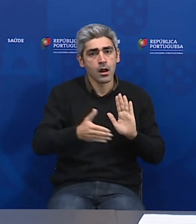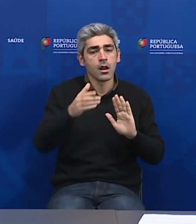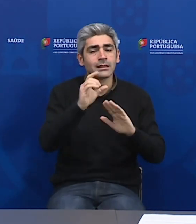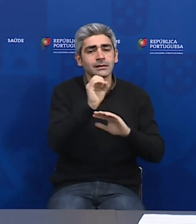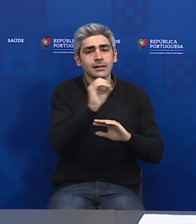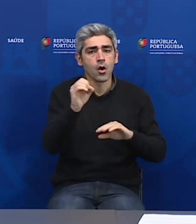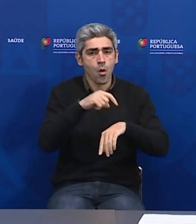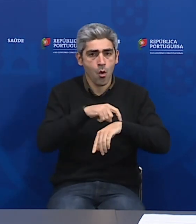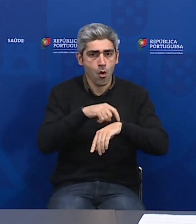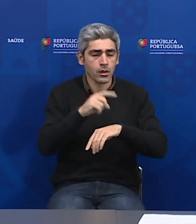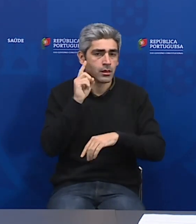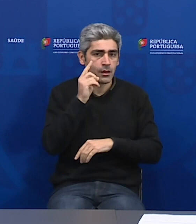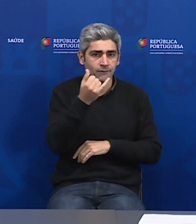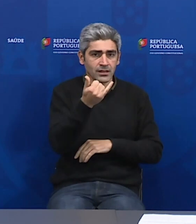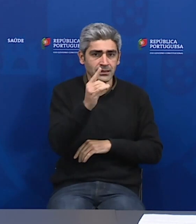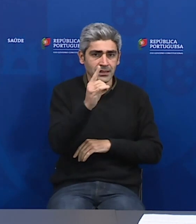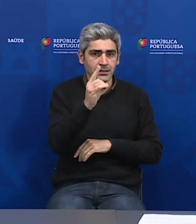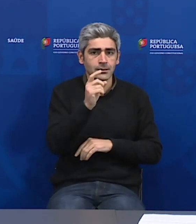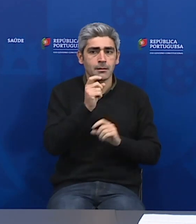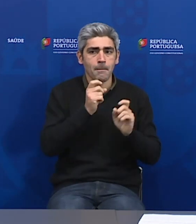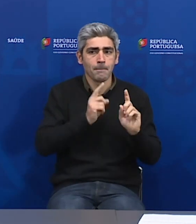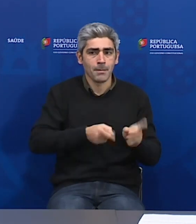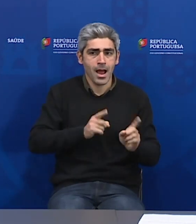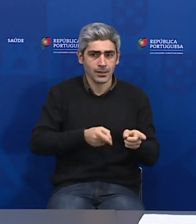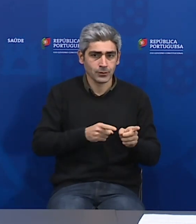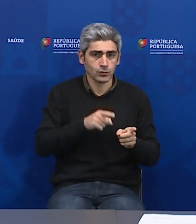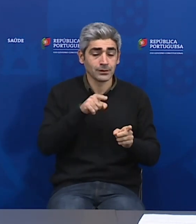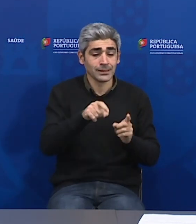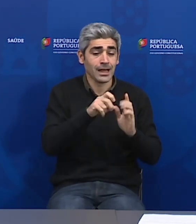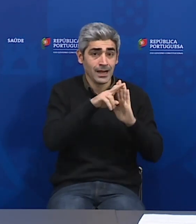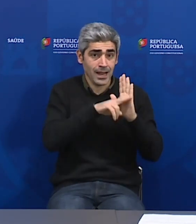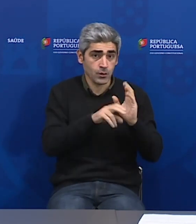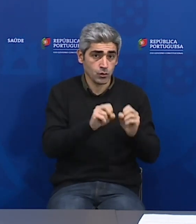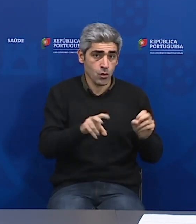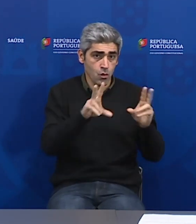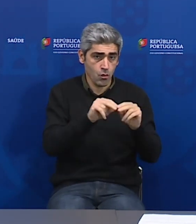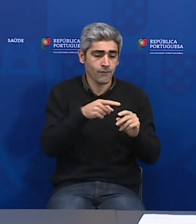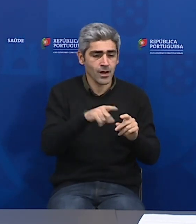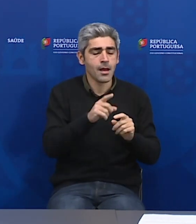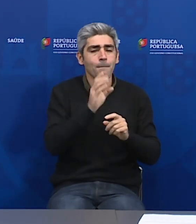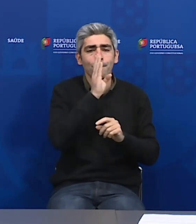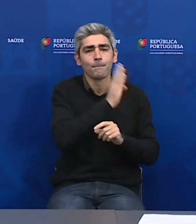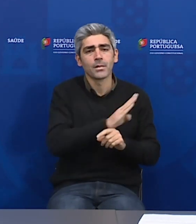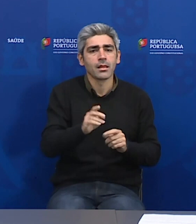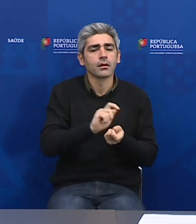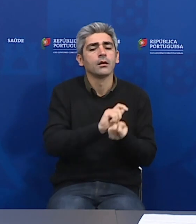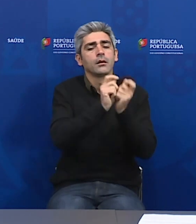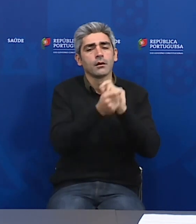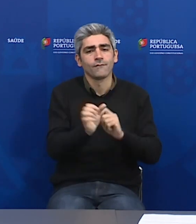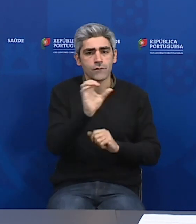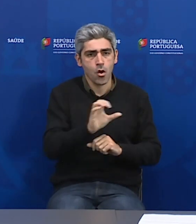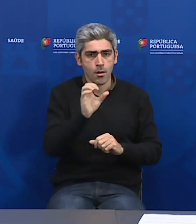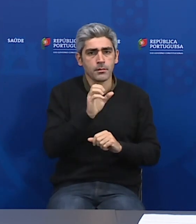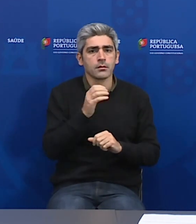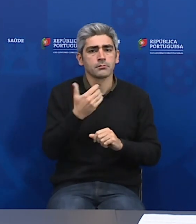zero horas do dia 26 de março. A norma preconizará uma abordagem que implicará a criação de,